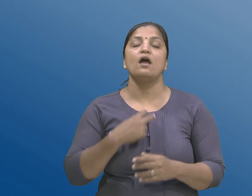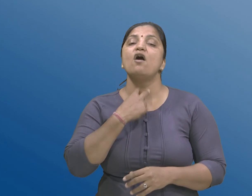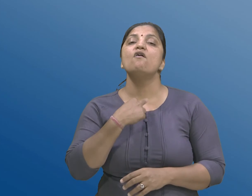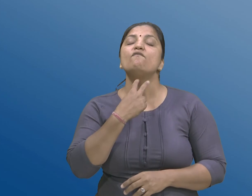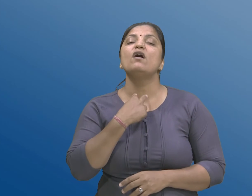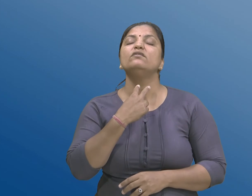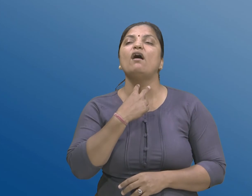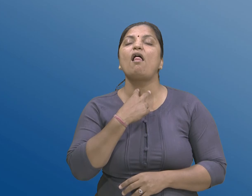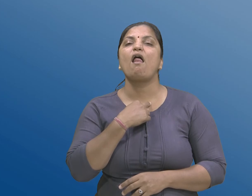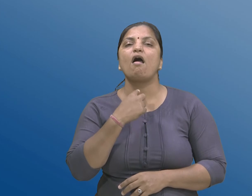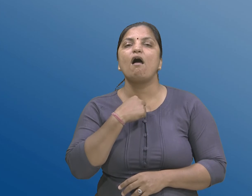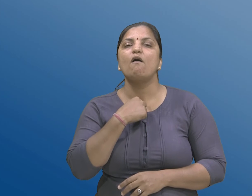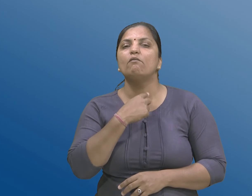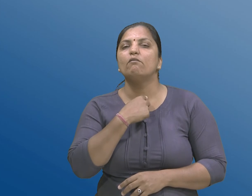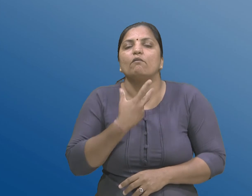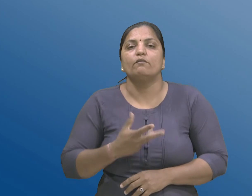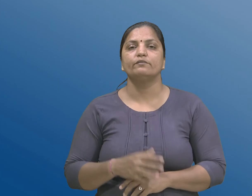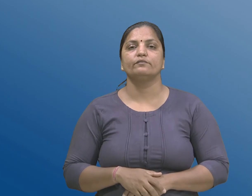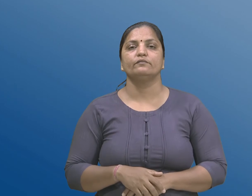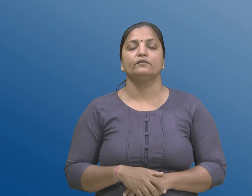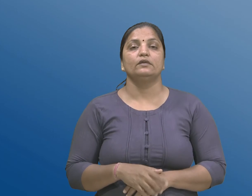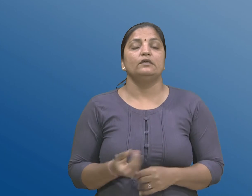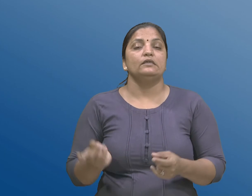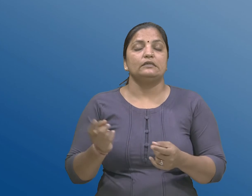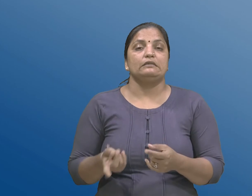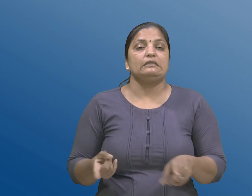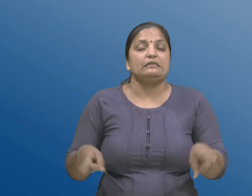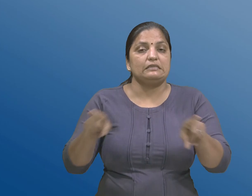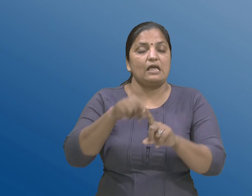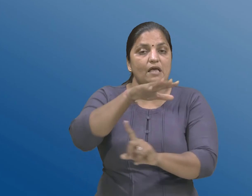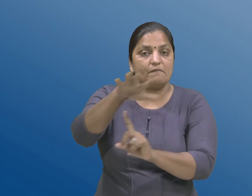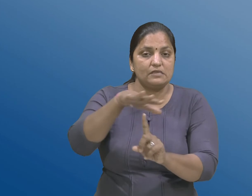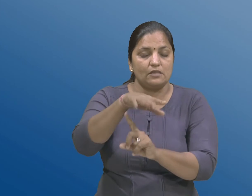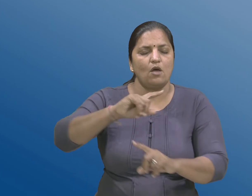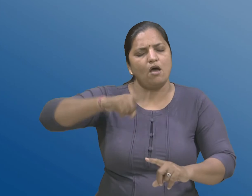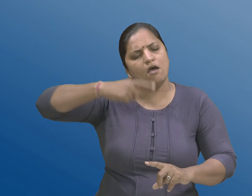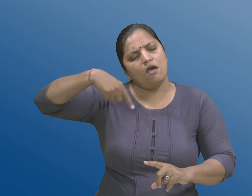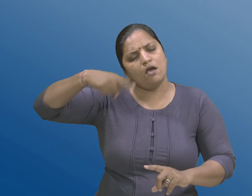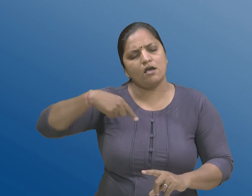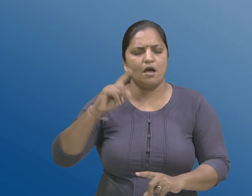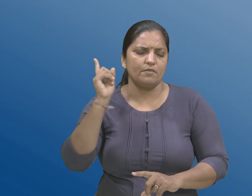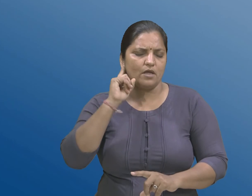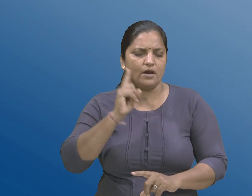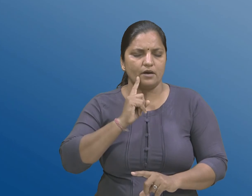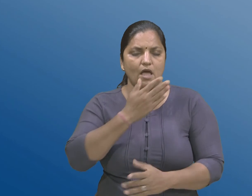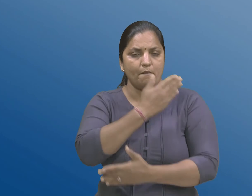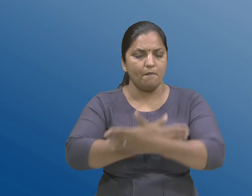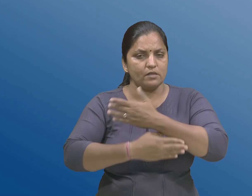जेवी स्थितीमा उदभवती कायमी विकलांगता जे शारिरिक अंगों के